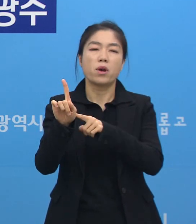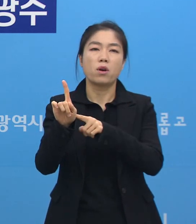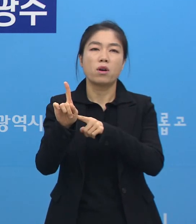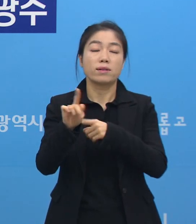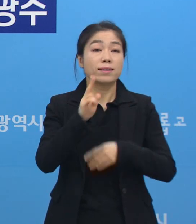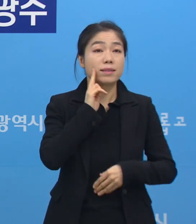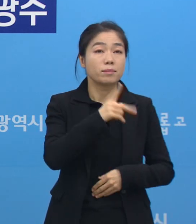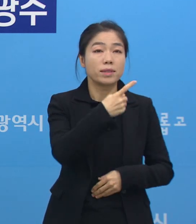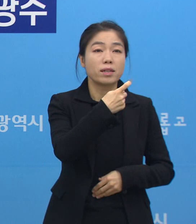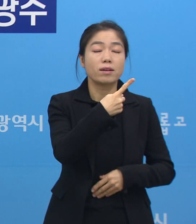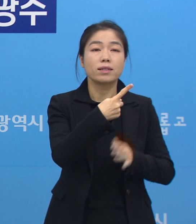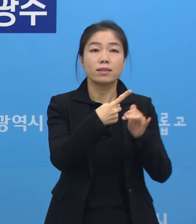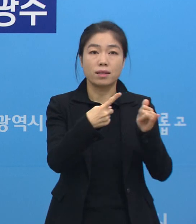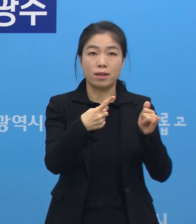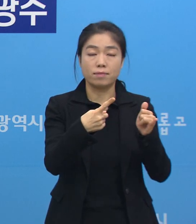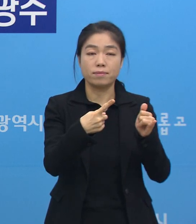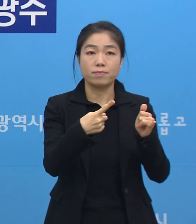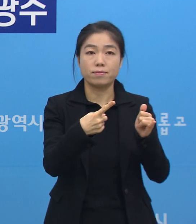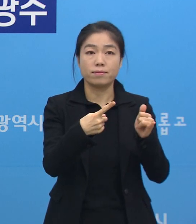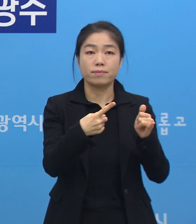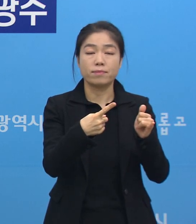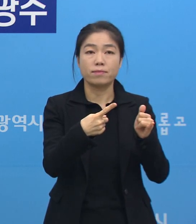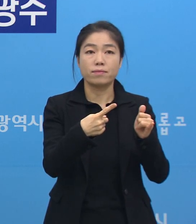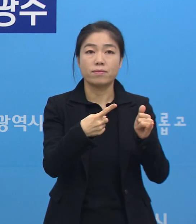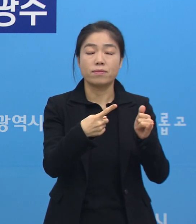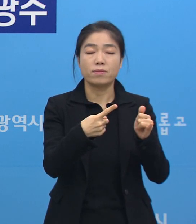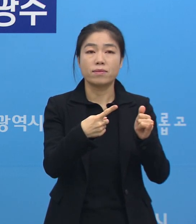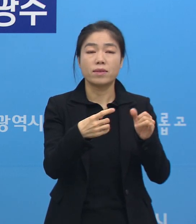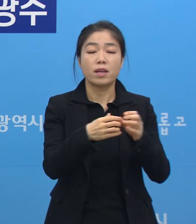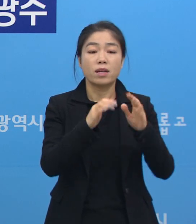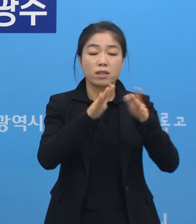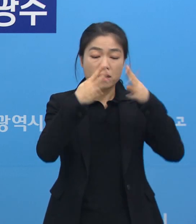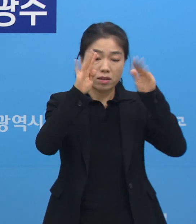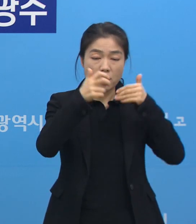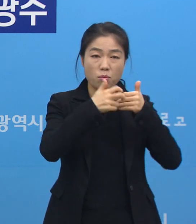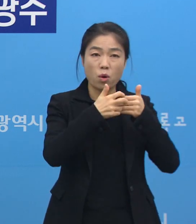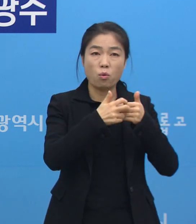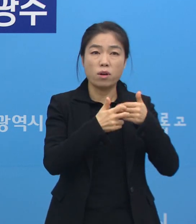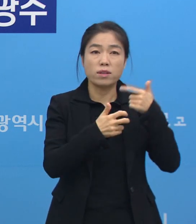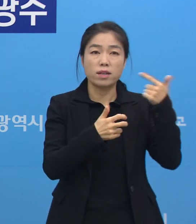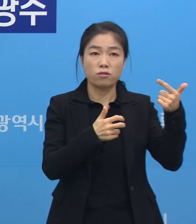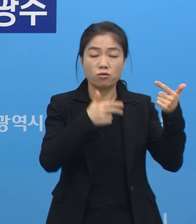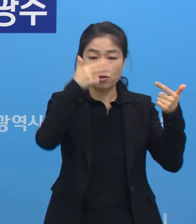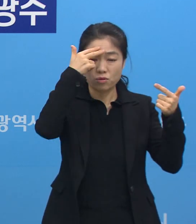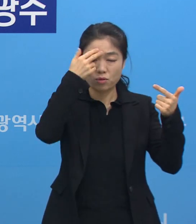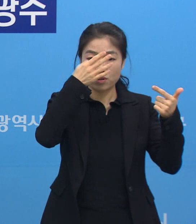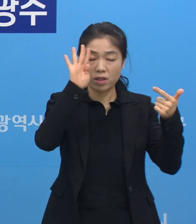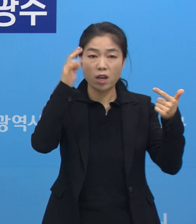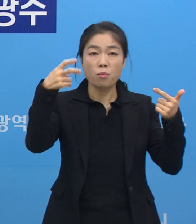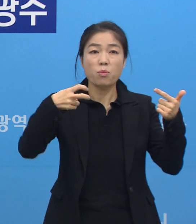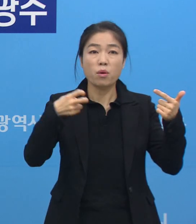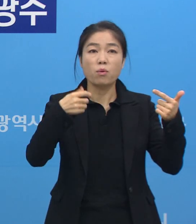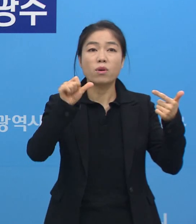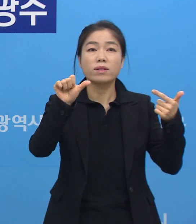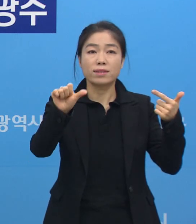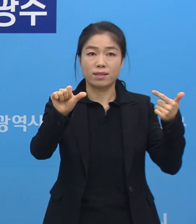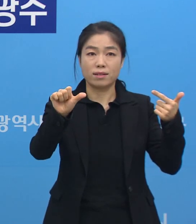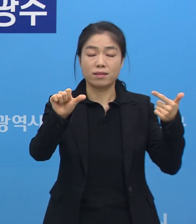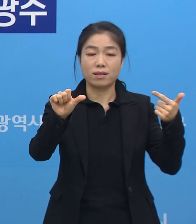중등증이 11명입니다. 이 두 분 해서 전남대학교 6명, 조선대학교 5명 지금